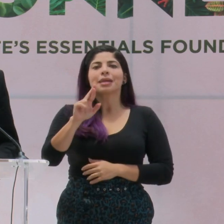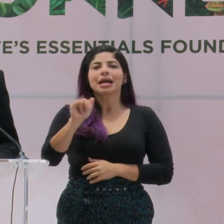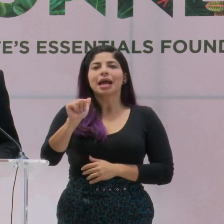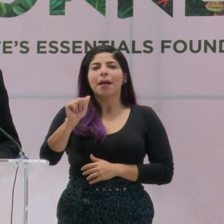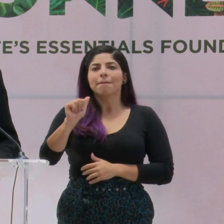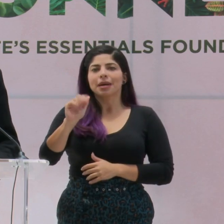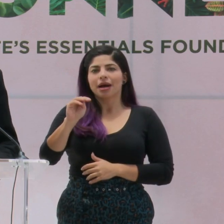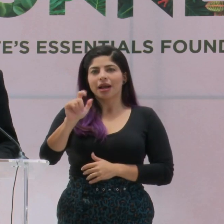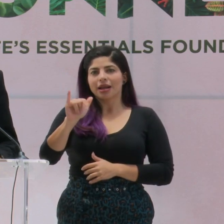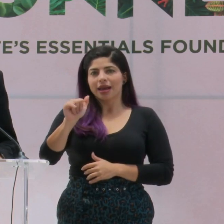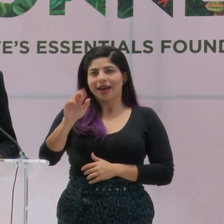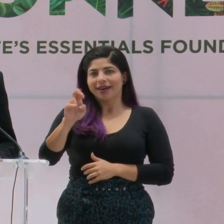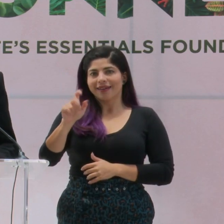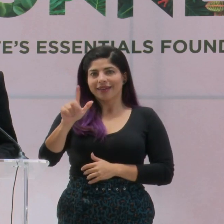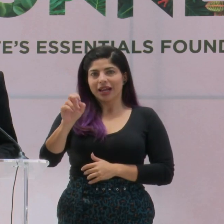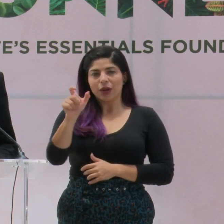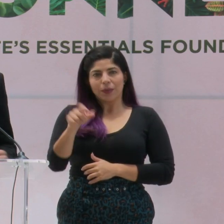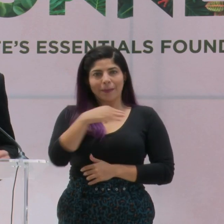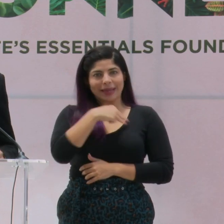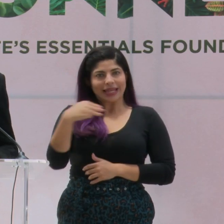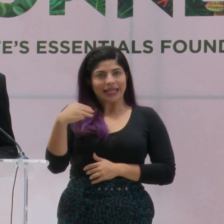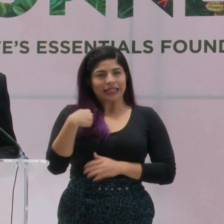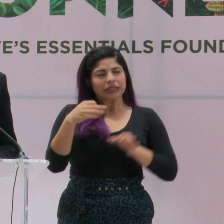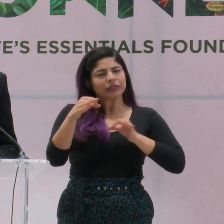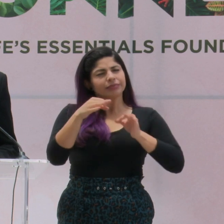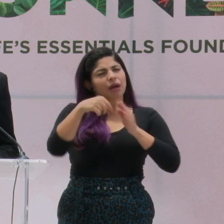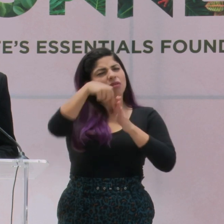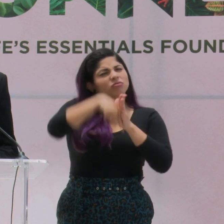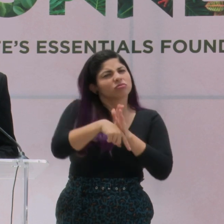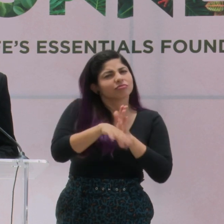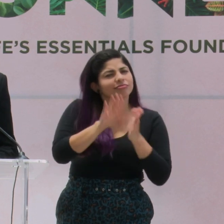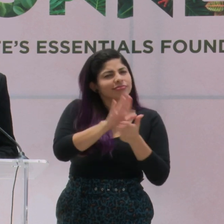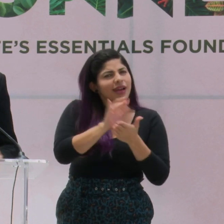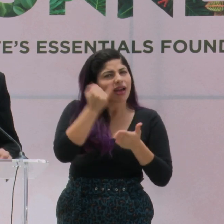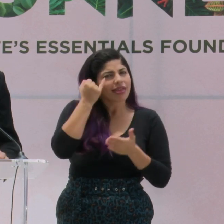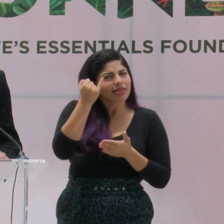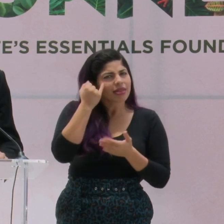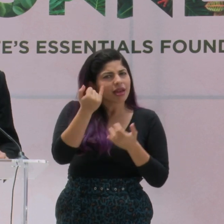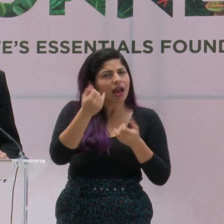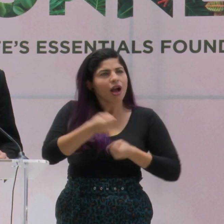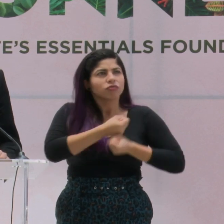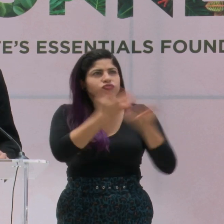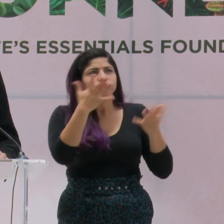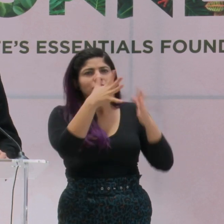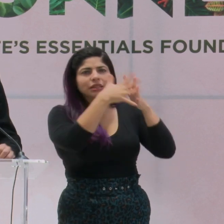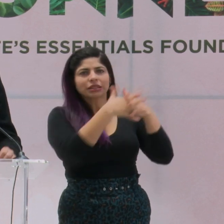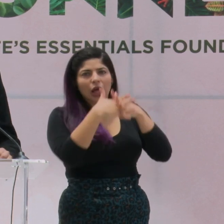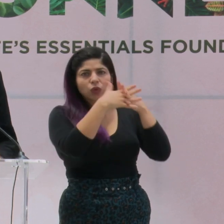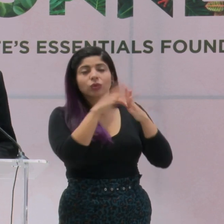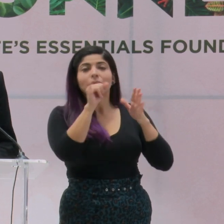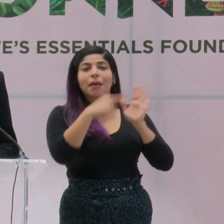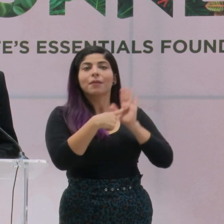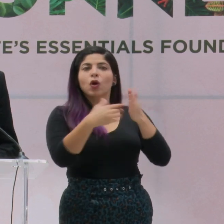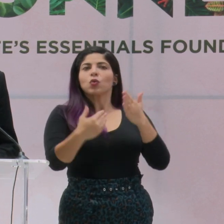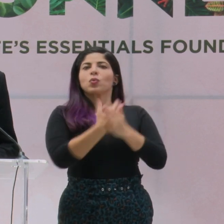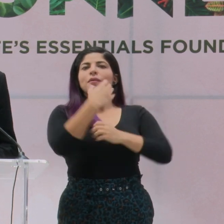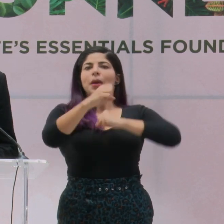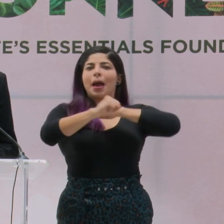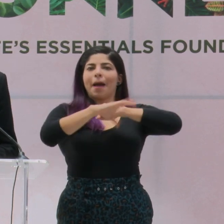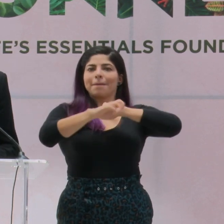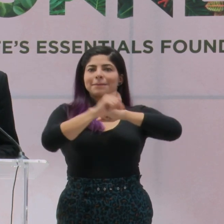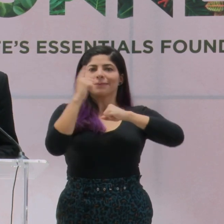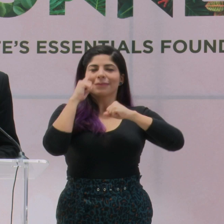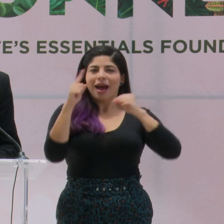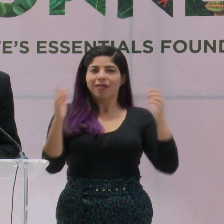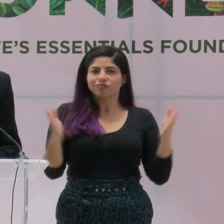Amalia Revelo, Ministra de Turismo de Costa Rica, que nos amplíe sobre las iniciativas que se realizan en Norteamérica y nos presente la nueva campaña de